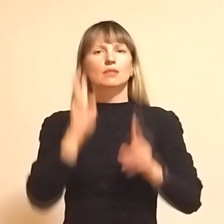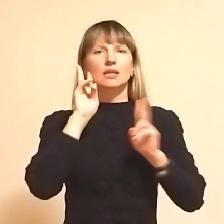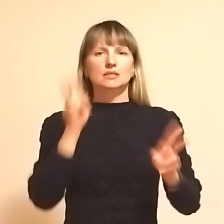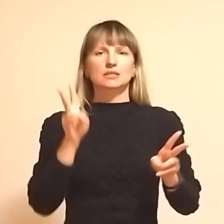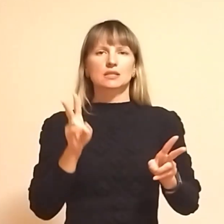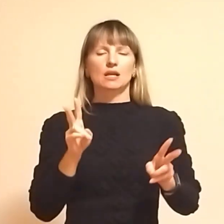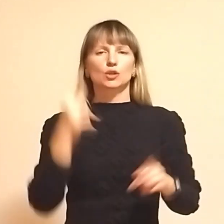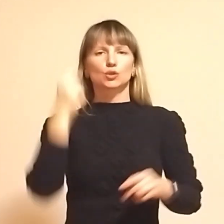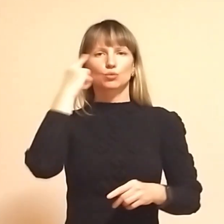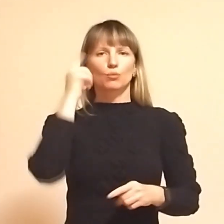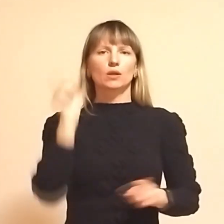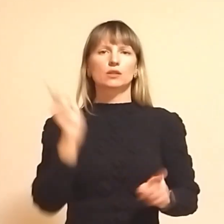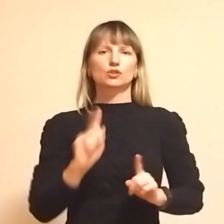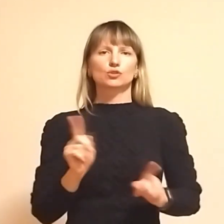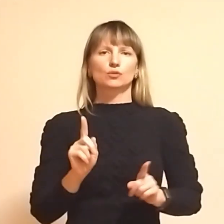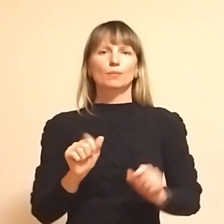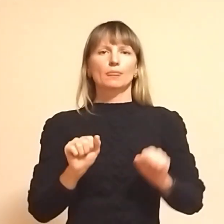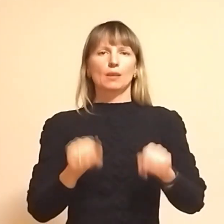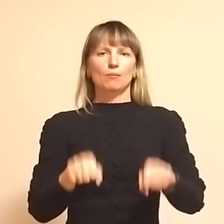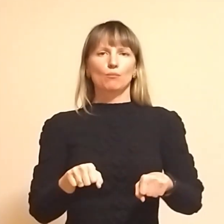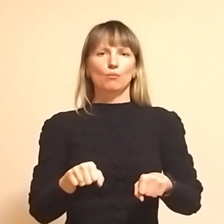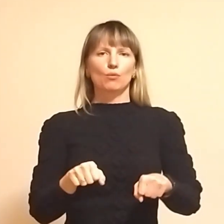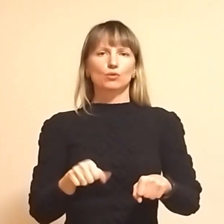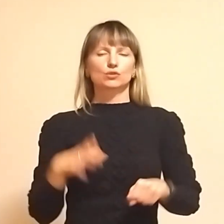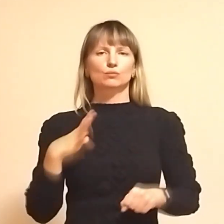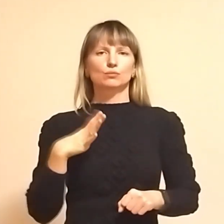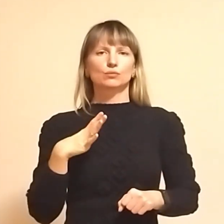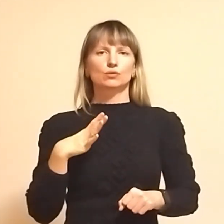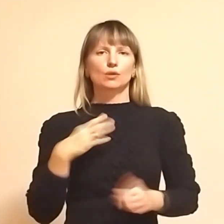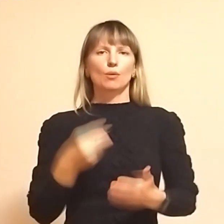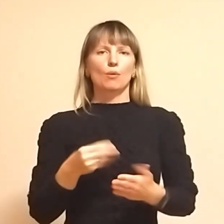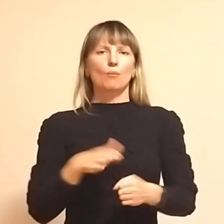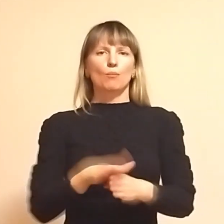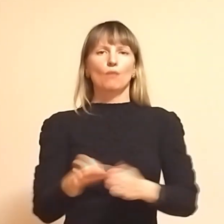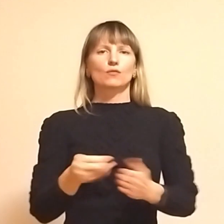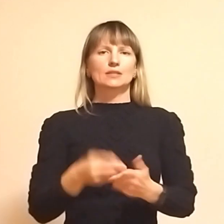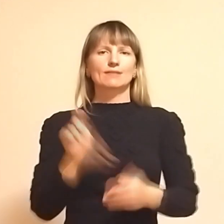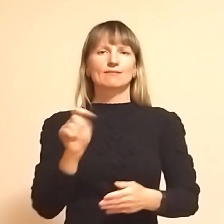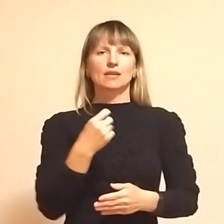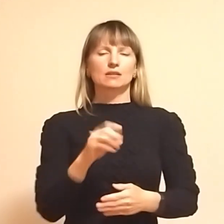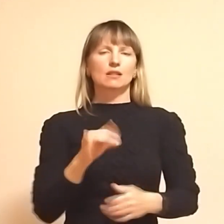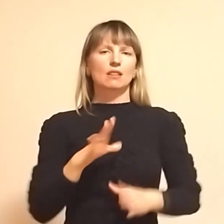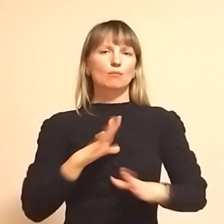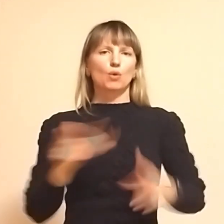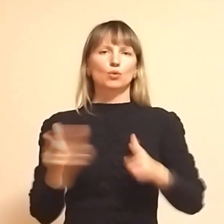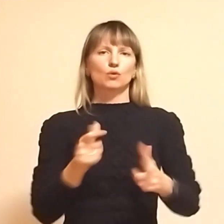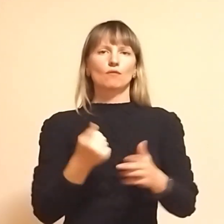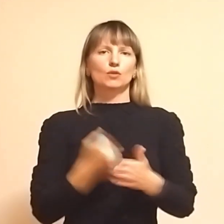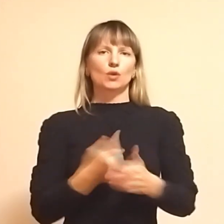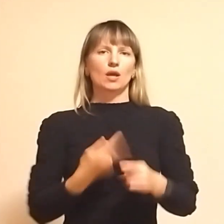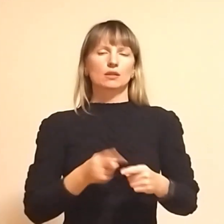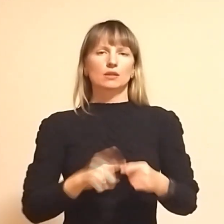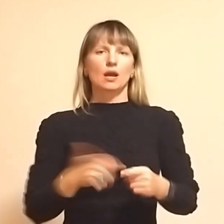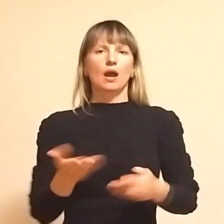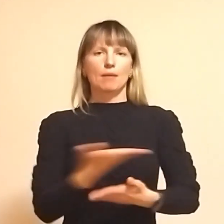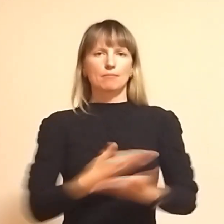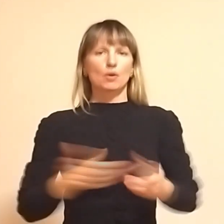знали. Думали, що може стати повноцінна війна і не були готові до цього. А ми готові.